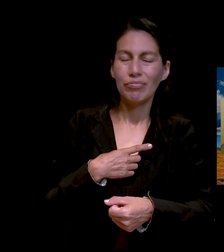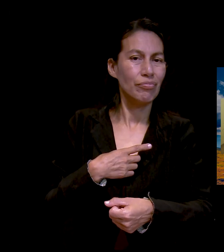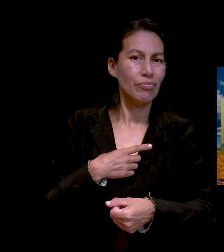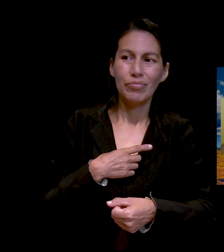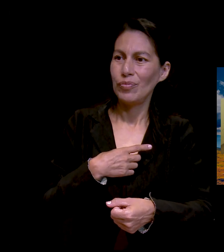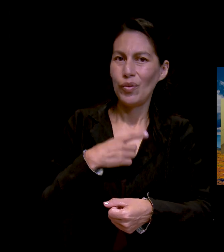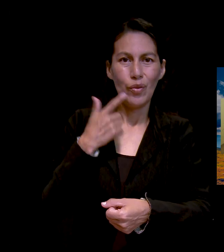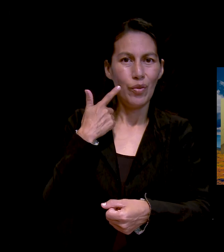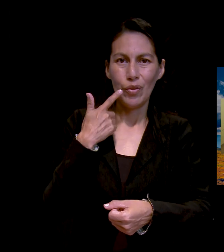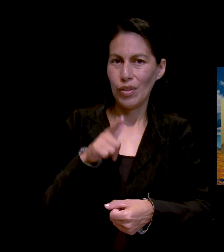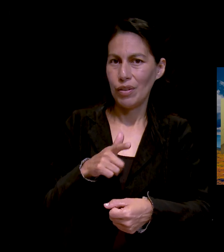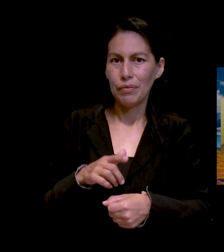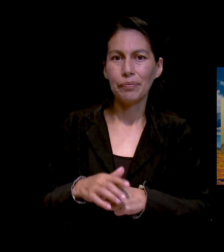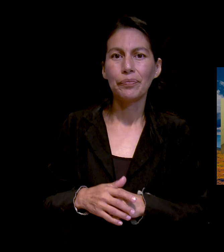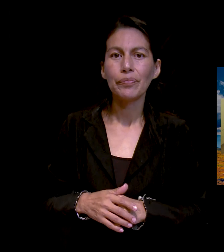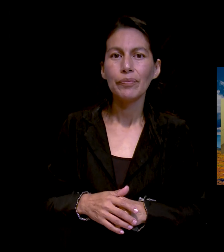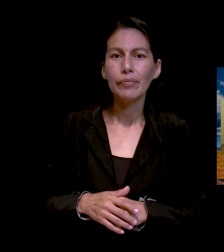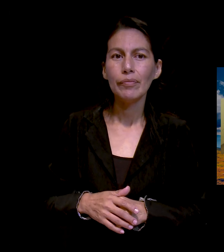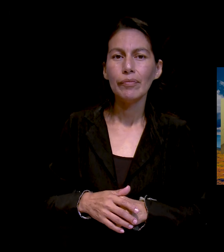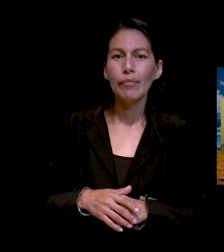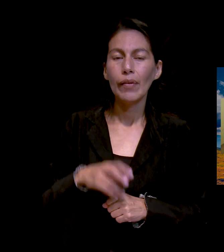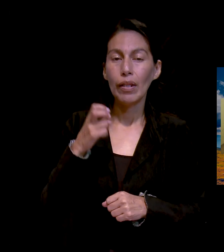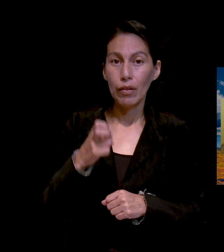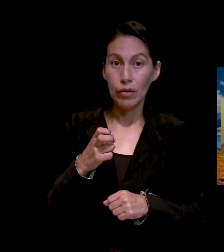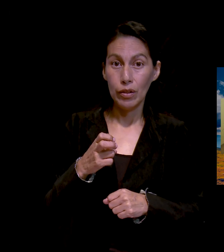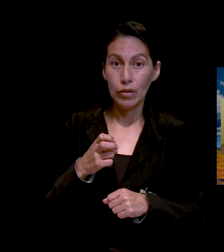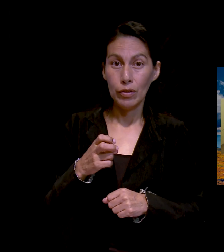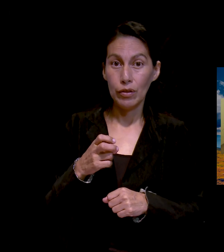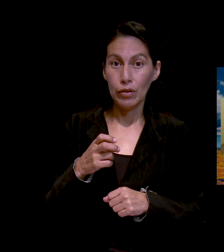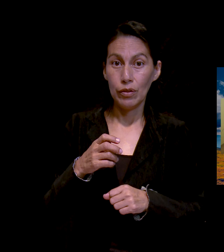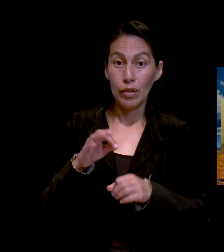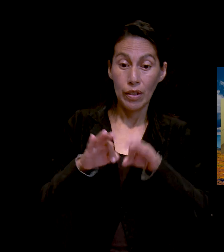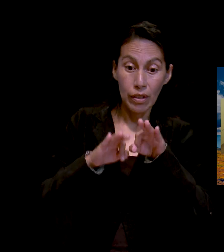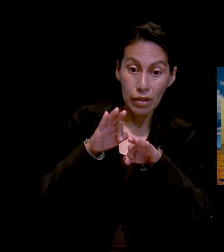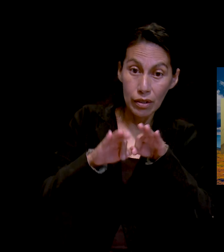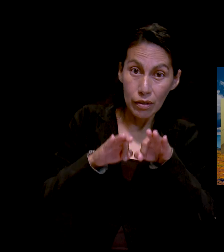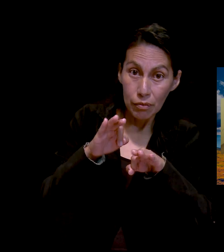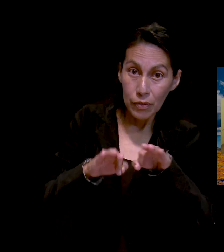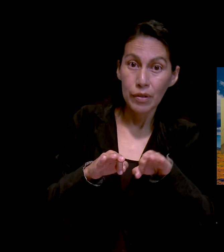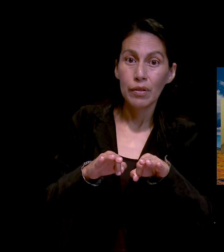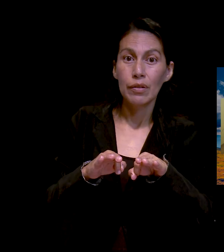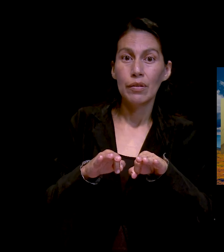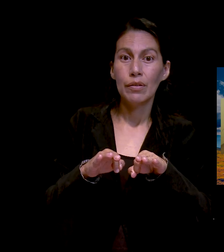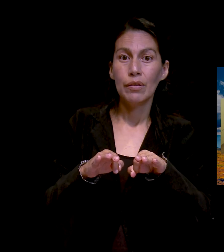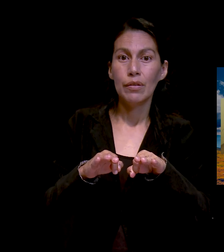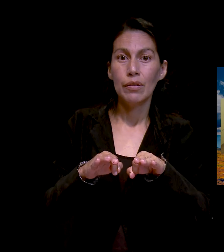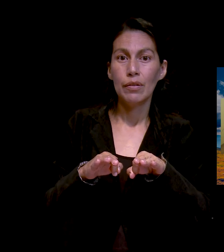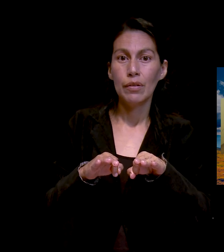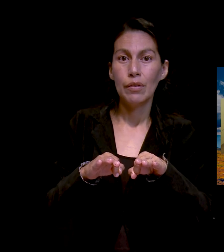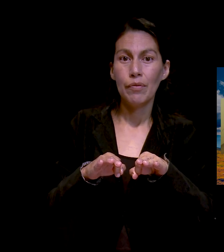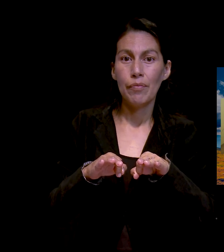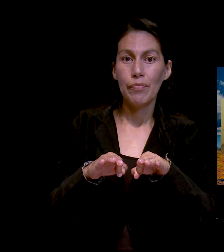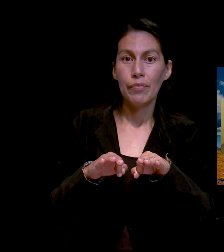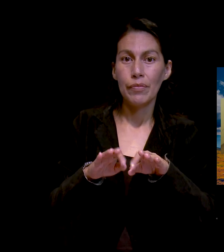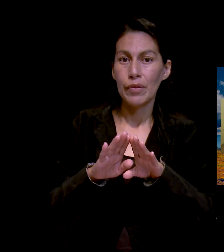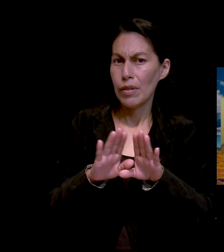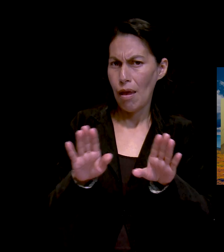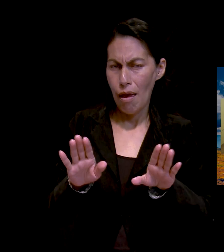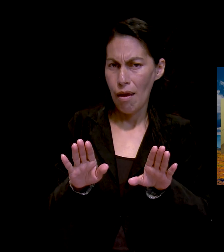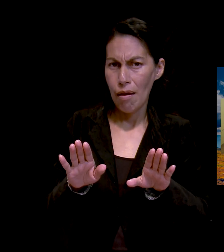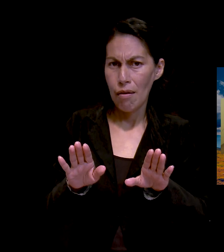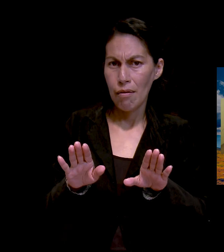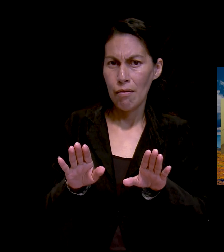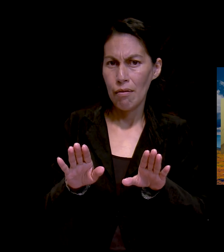tratamiento, este, pastor, con el tratamiento que le dieron ahí, pues ya no hubo necesidad de hacerle